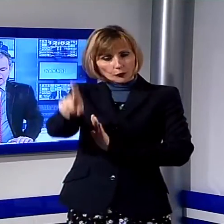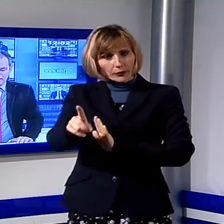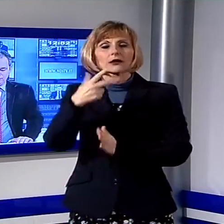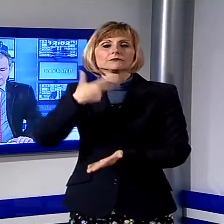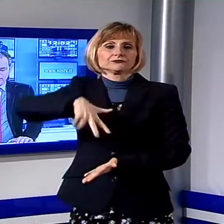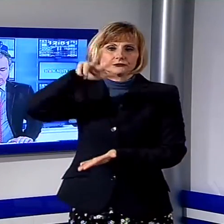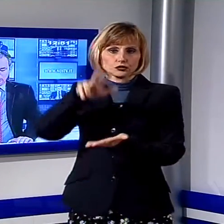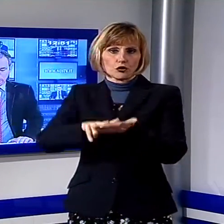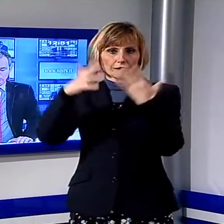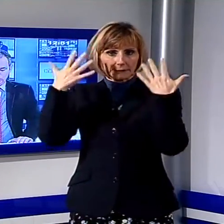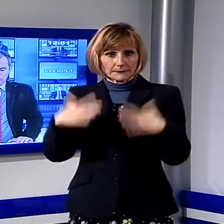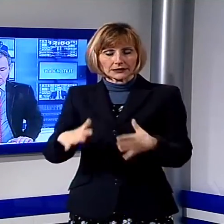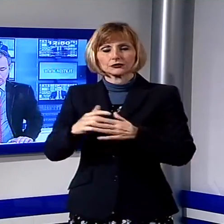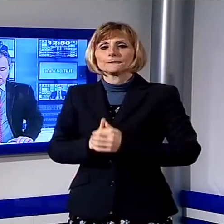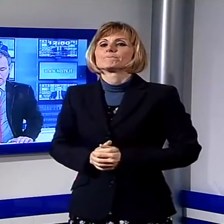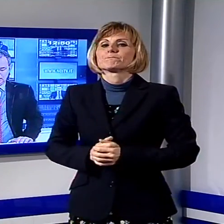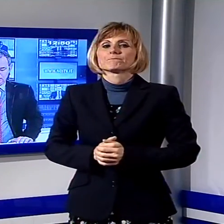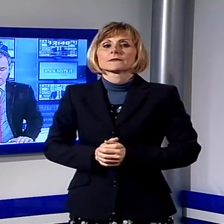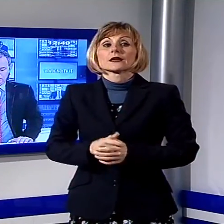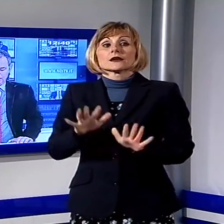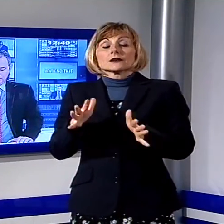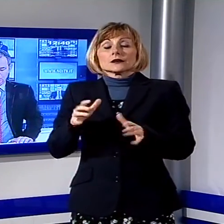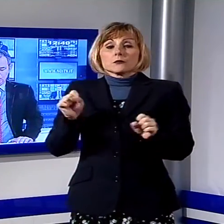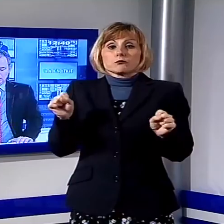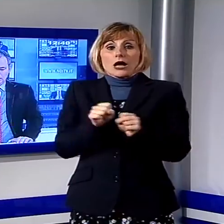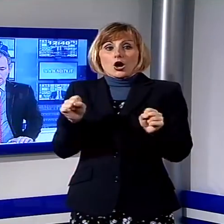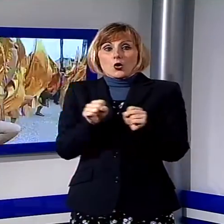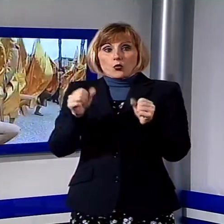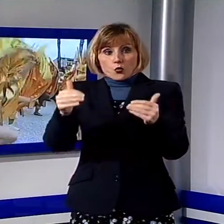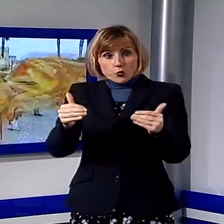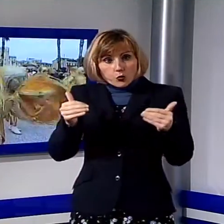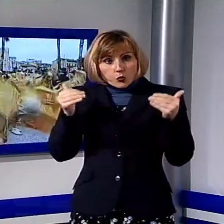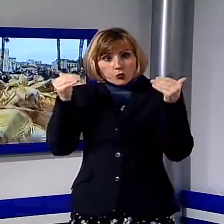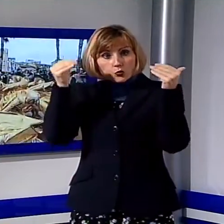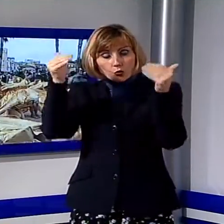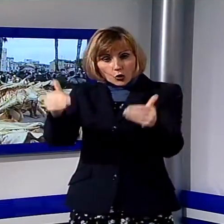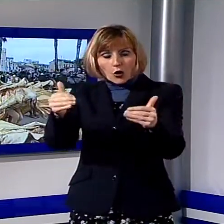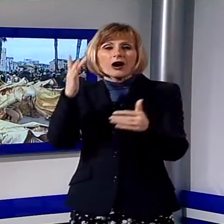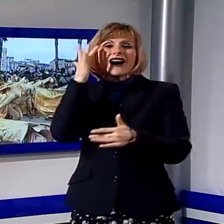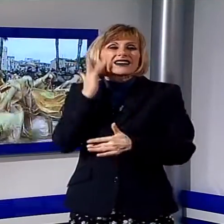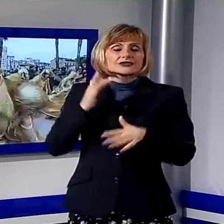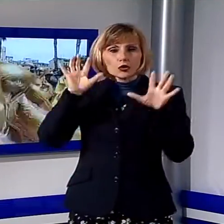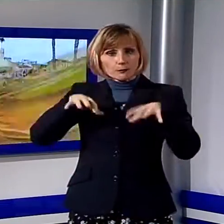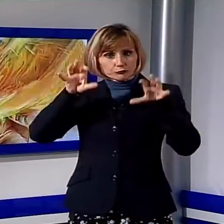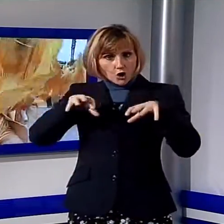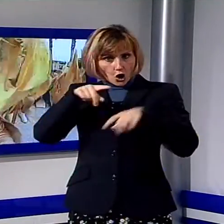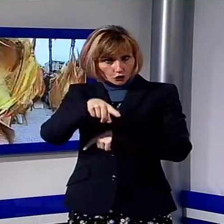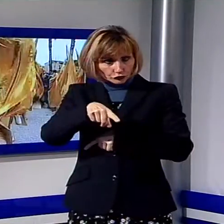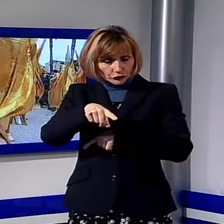a fugare ogni dubbio sulle possibilità di rinvio per il rischio pioggia è stata la fondazione Carnevale con una nota ufficiale. In